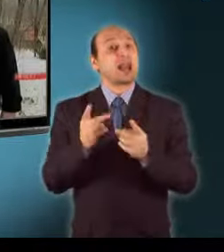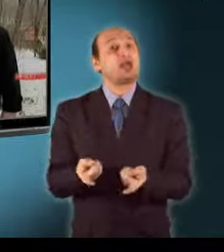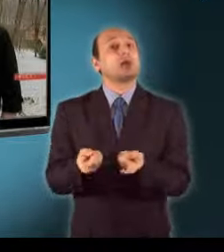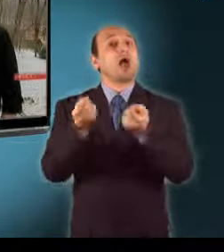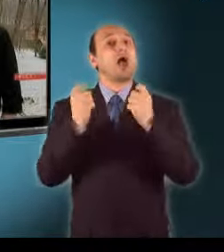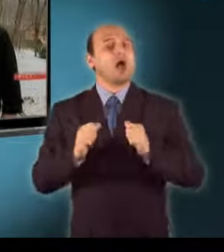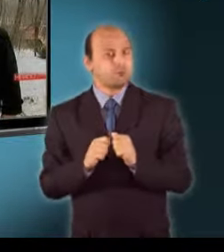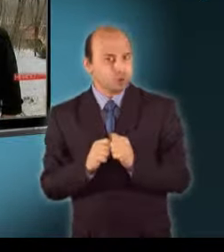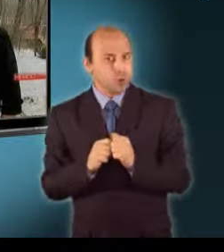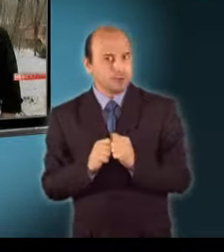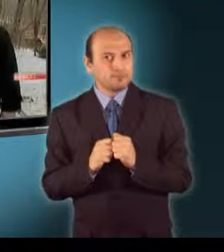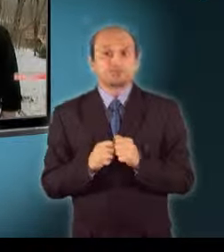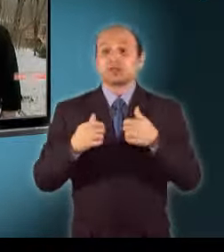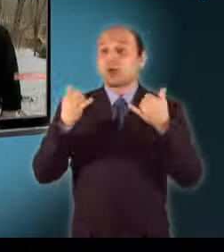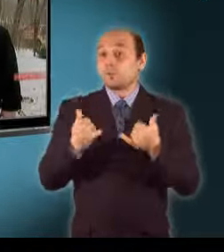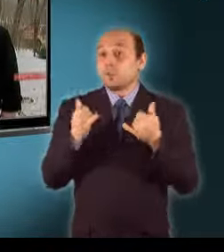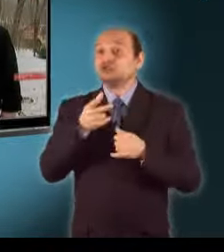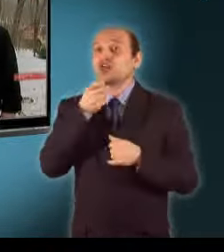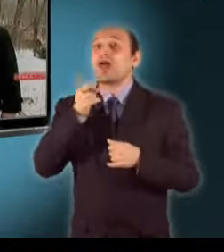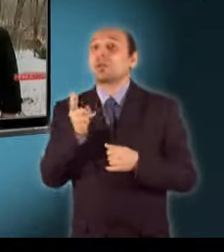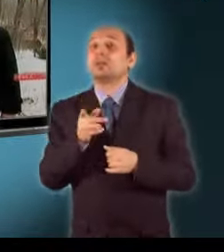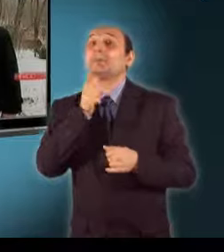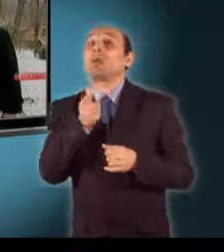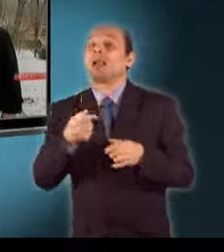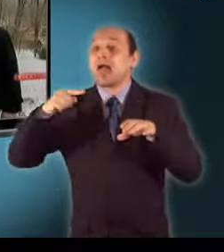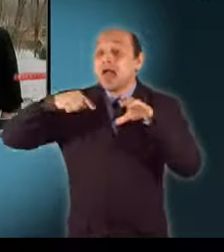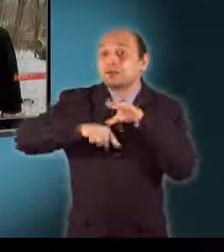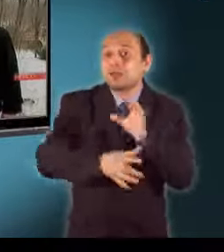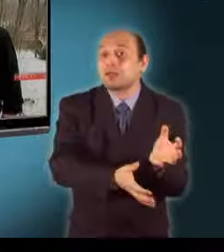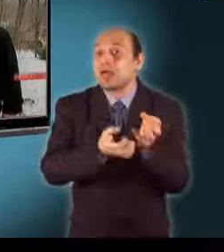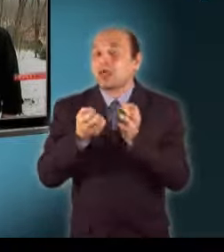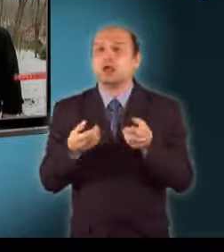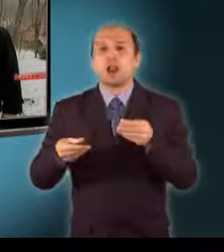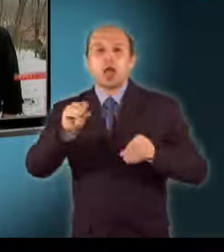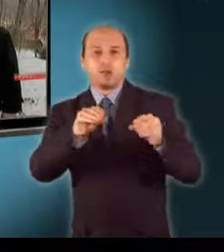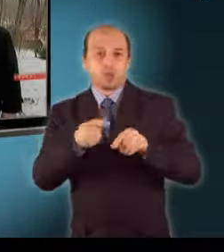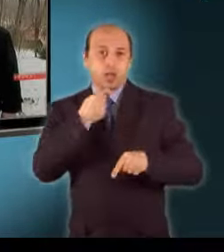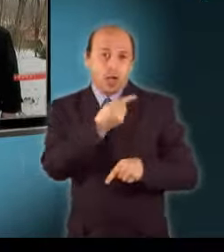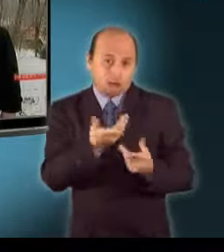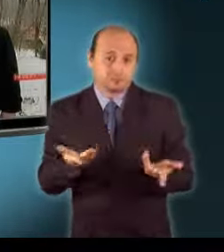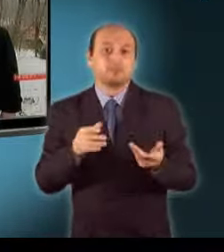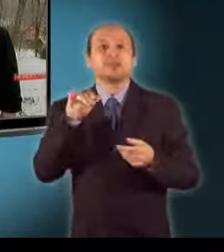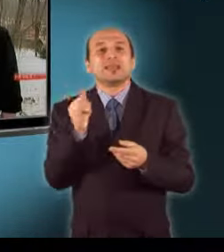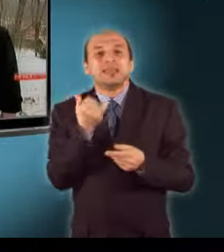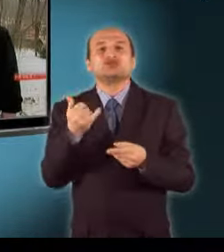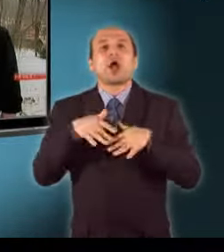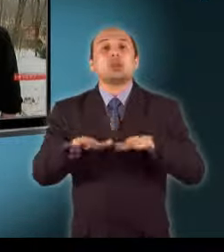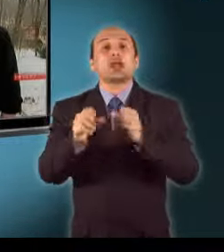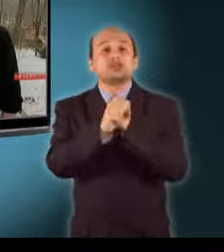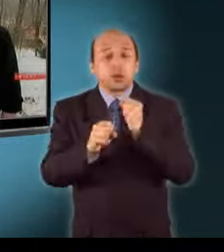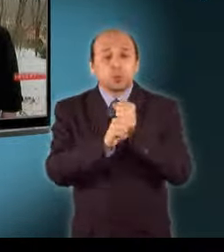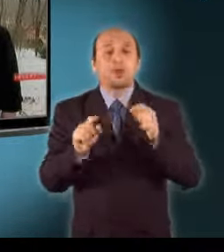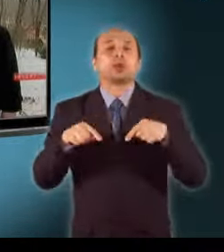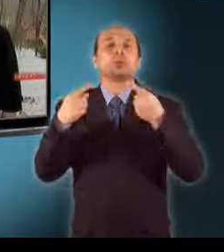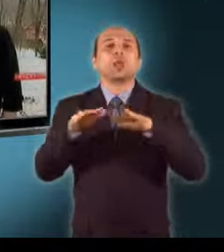Az, hogy itt Cserkúton mikor bányászatnak uránt, az a laboratóriumi vizsgálatoktól, majd az ezt követő hatástanulmányoktól és a környezetvédelmi